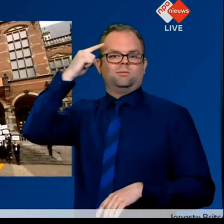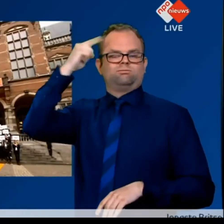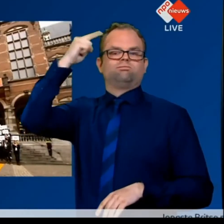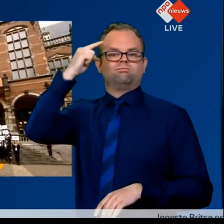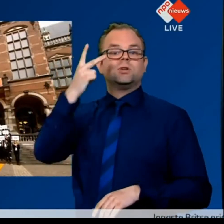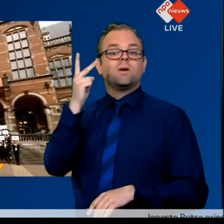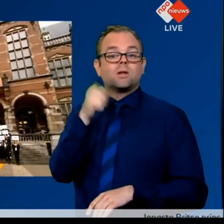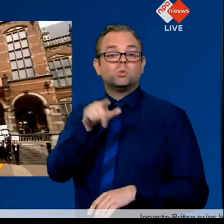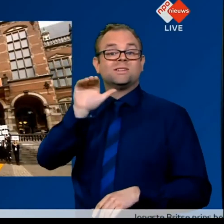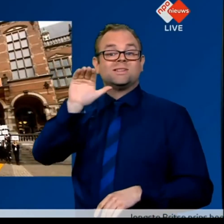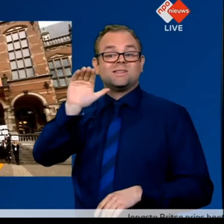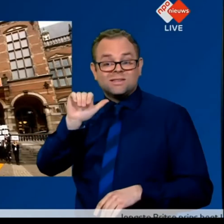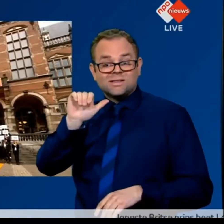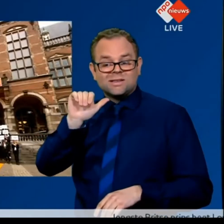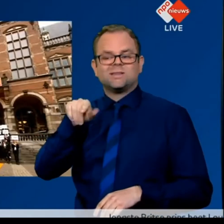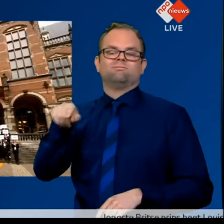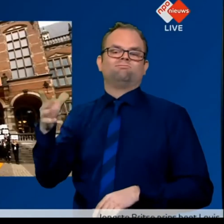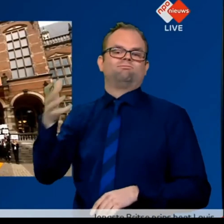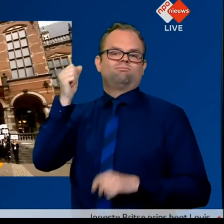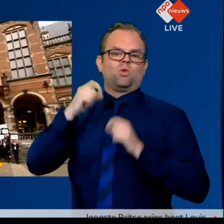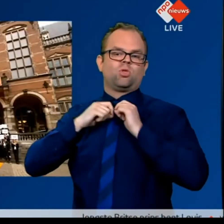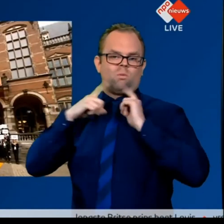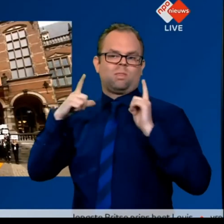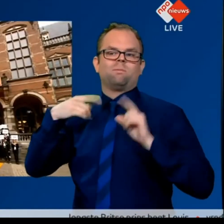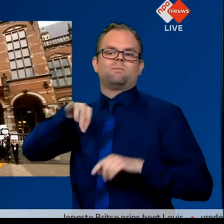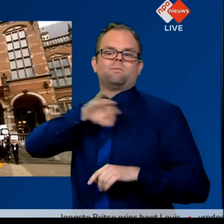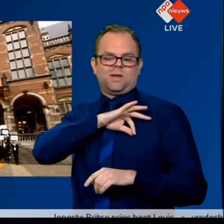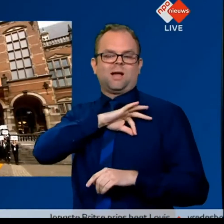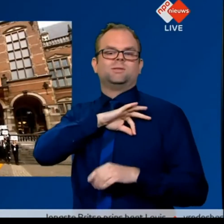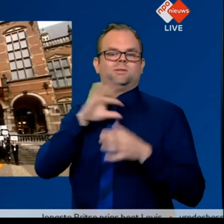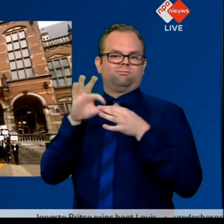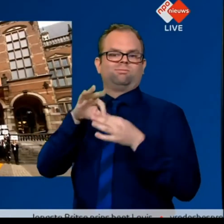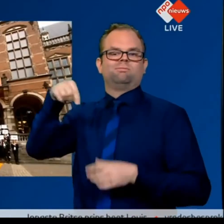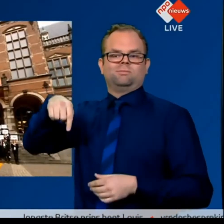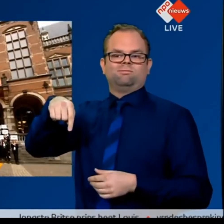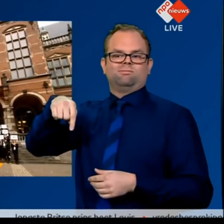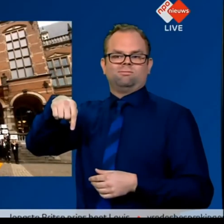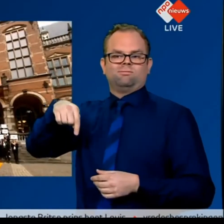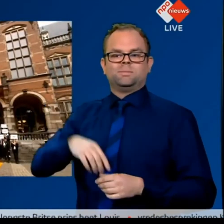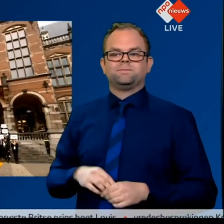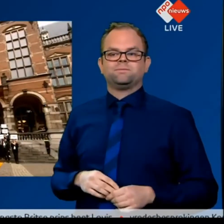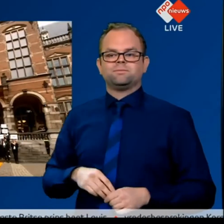En wie die won, die Nobelprijswinnaar, die komt er nu aan.